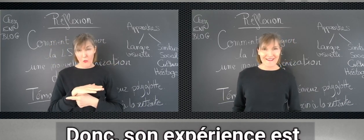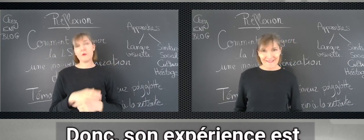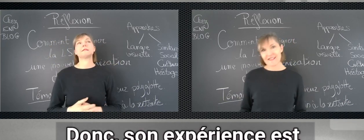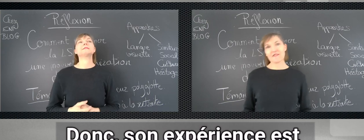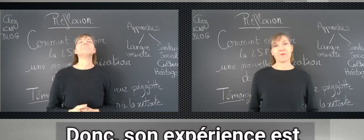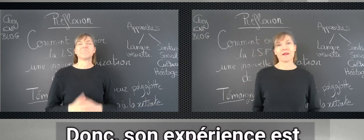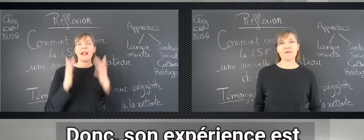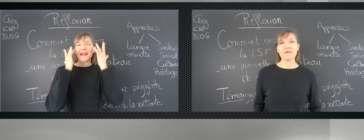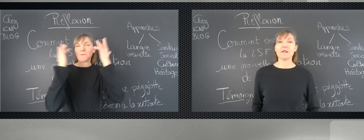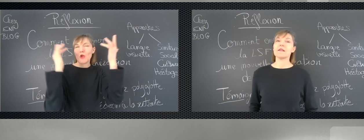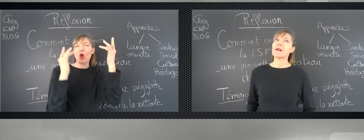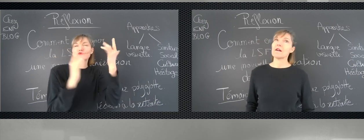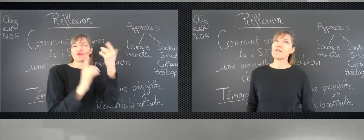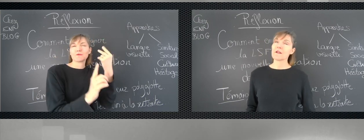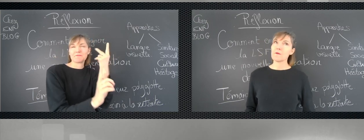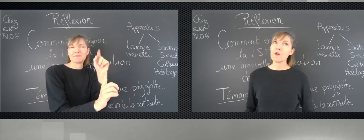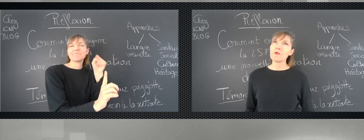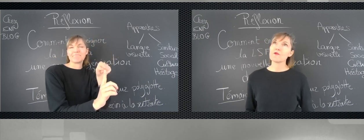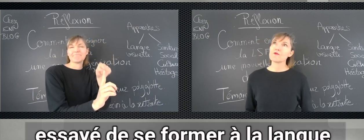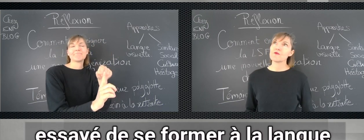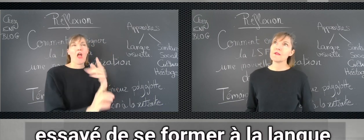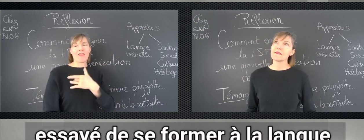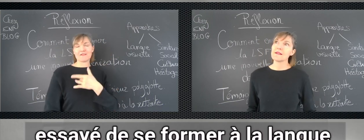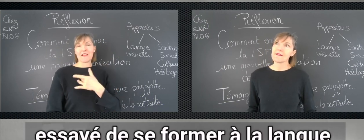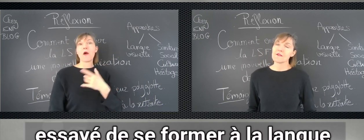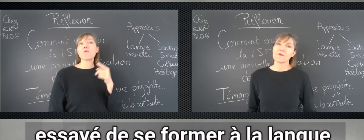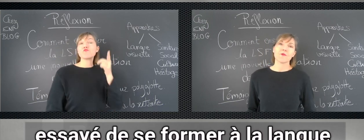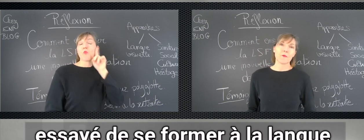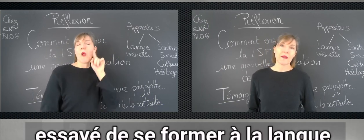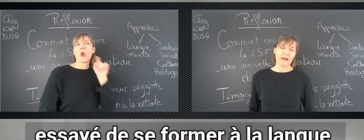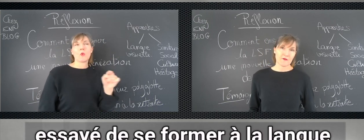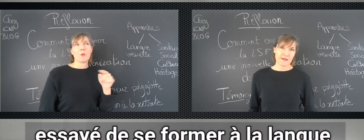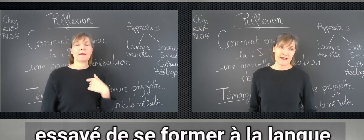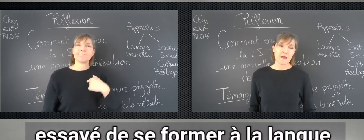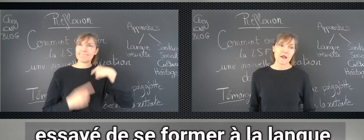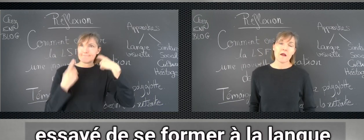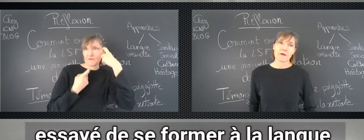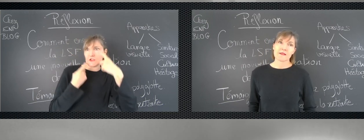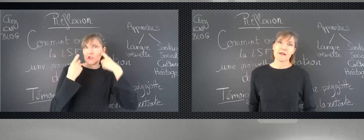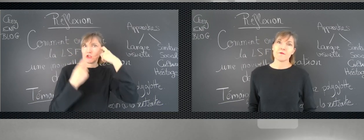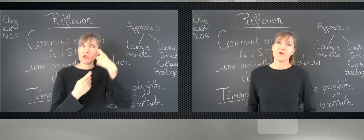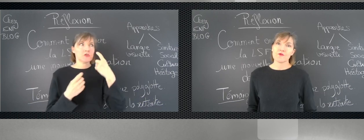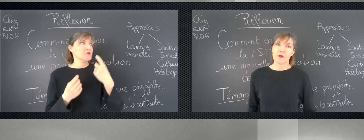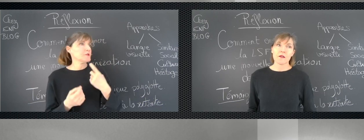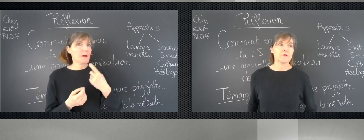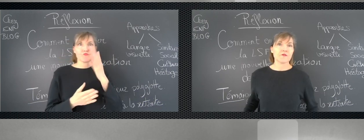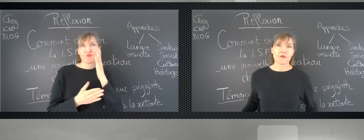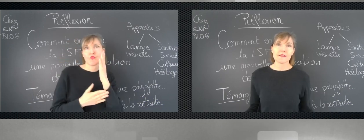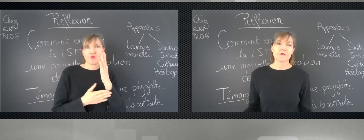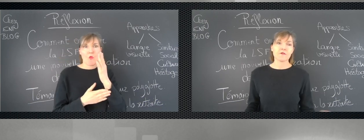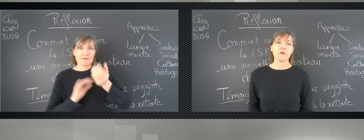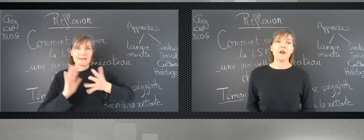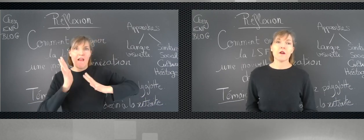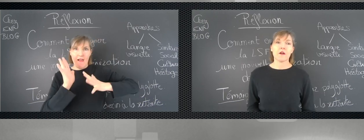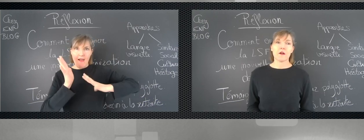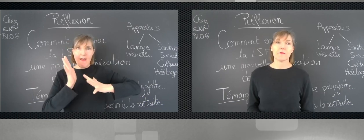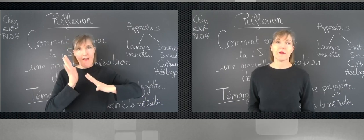intéressante parce qu'il a vraiment, tout de suite, il a essayé de se former à la langue des signes parce qu'il avait besoin, ne serait-ce que de